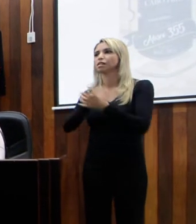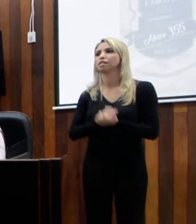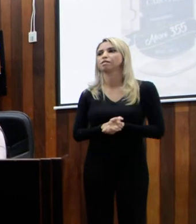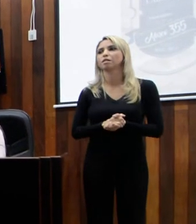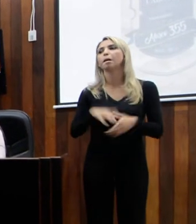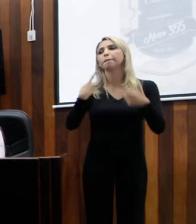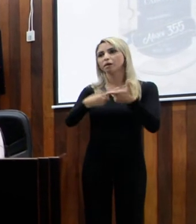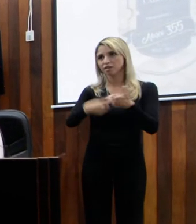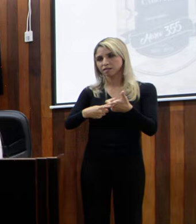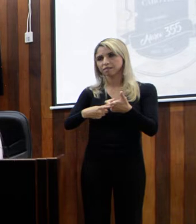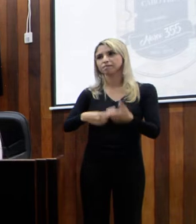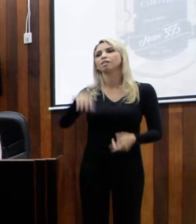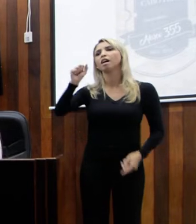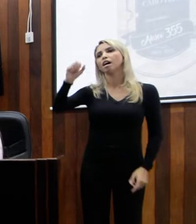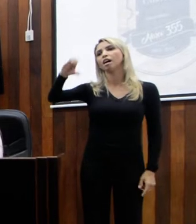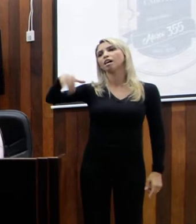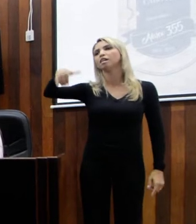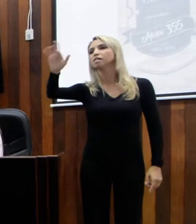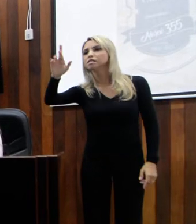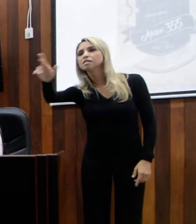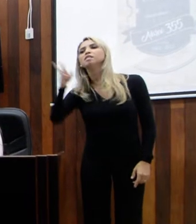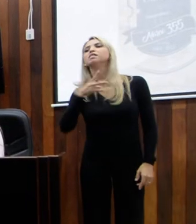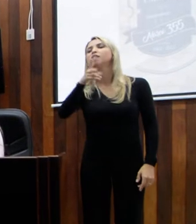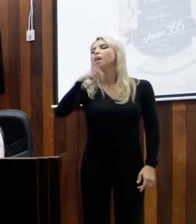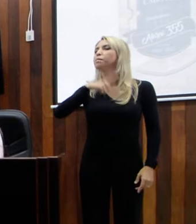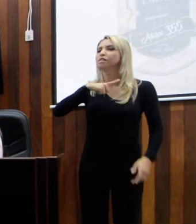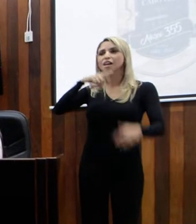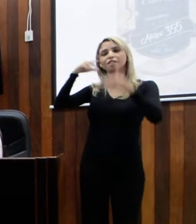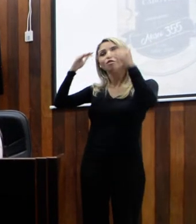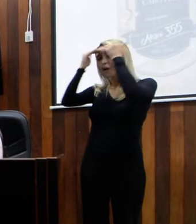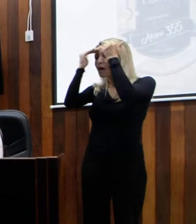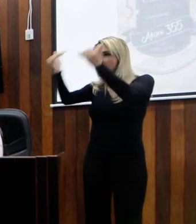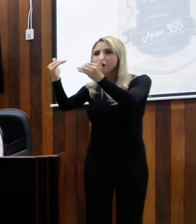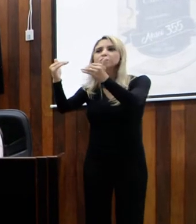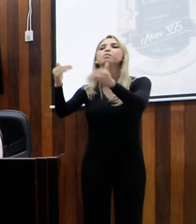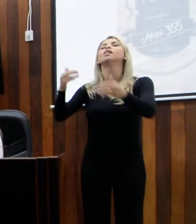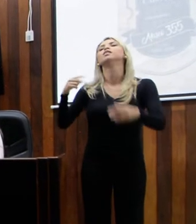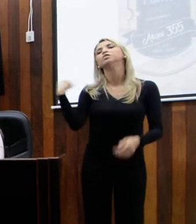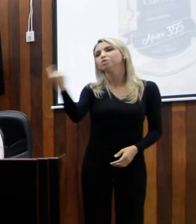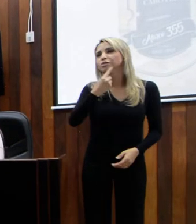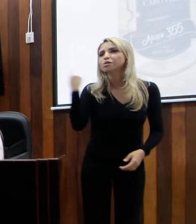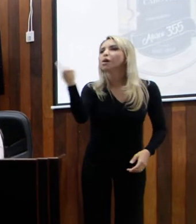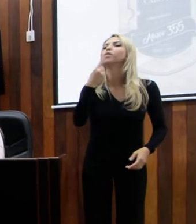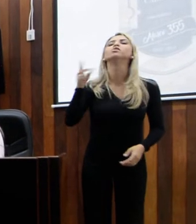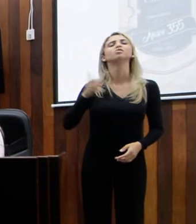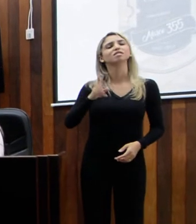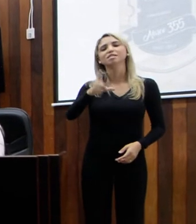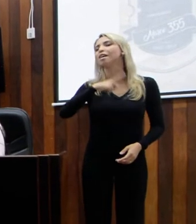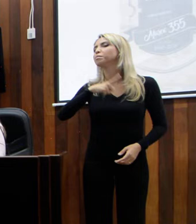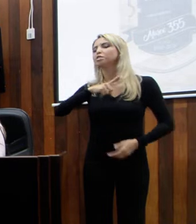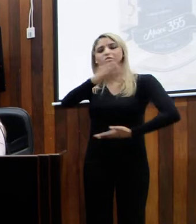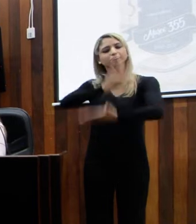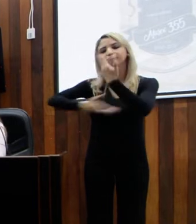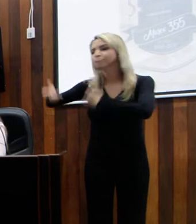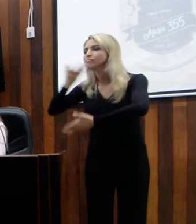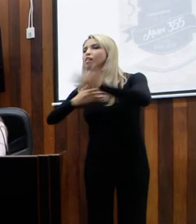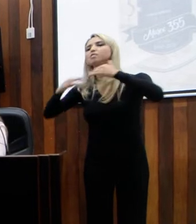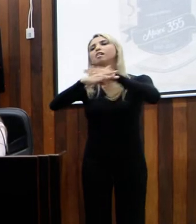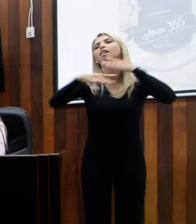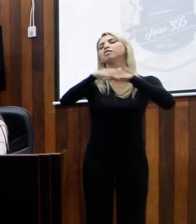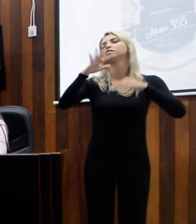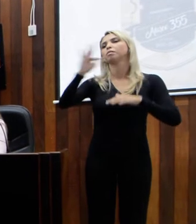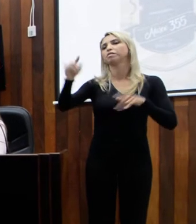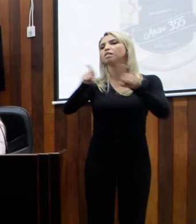isso que aci é reconhecido na Câmara como o maior articulador da nossa cidade e o recordista